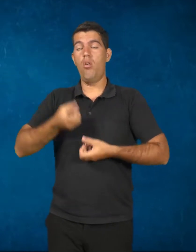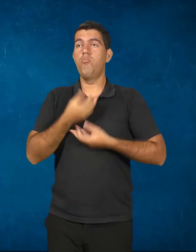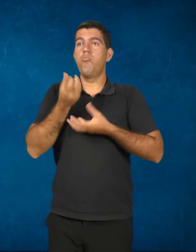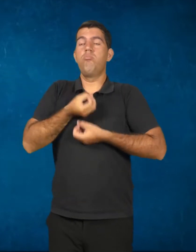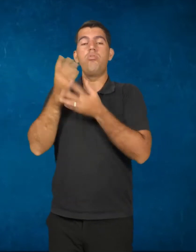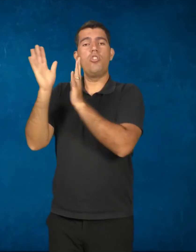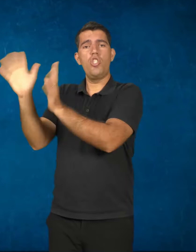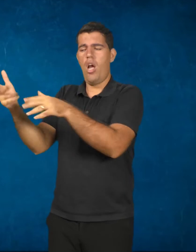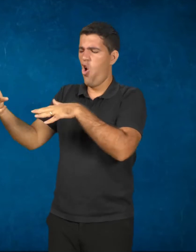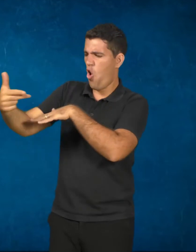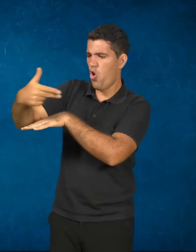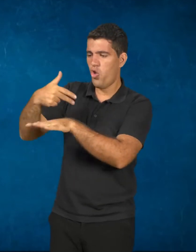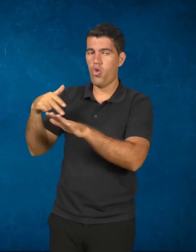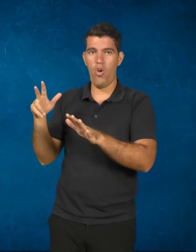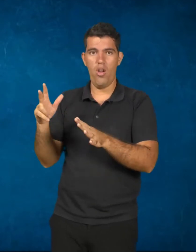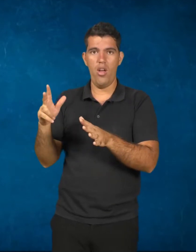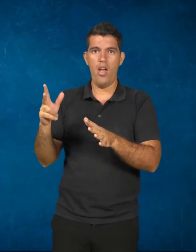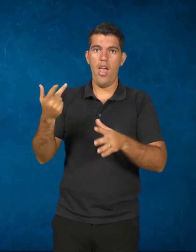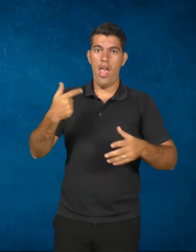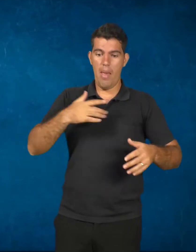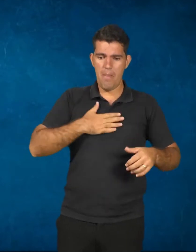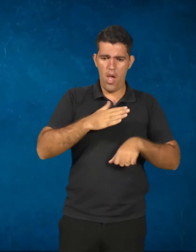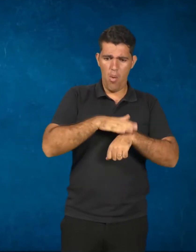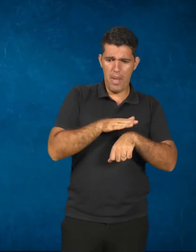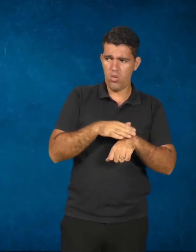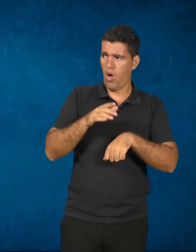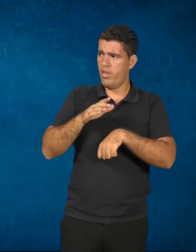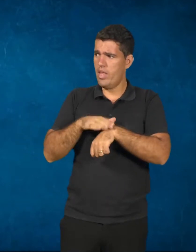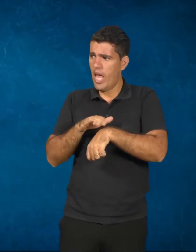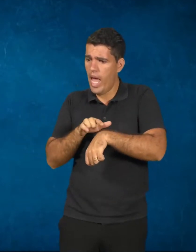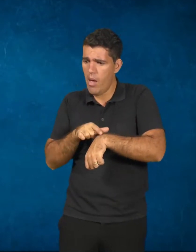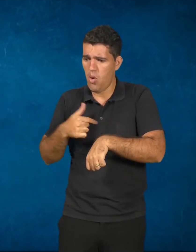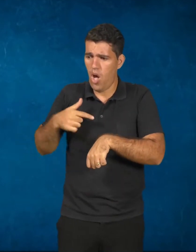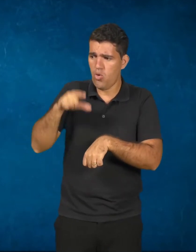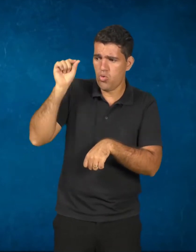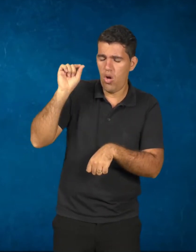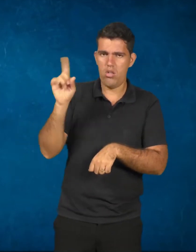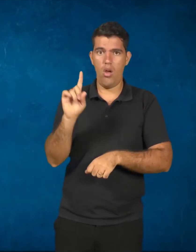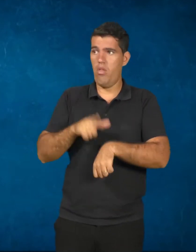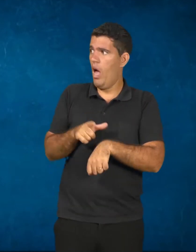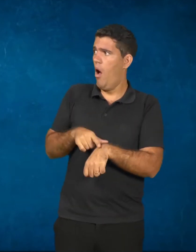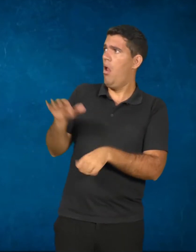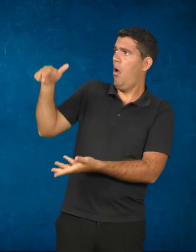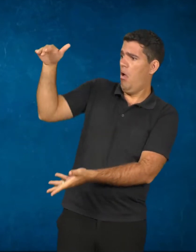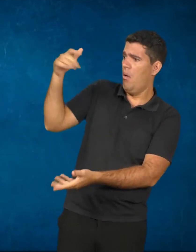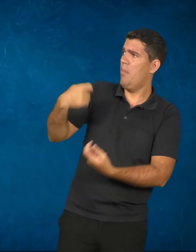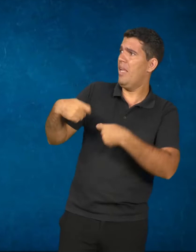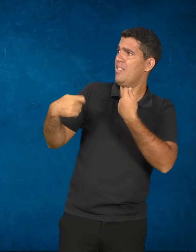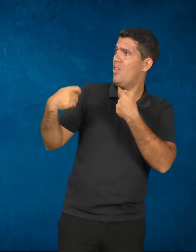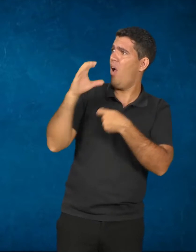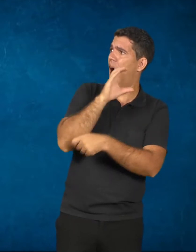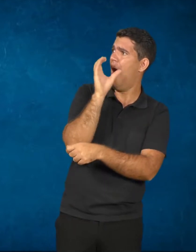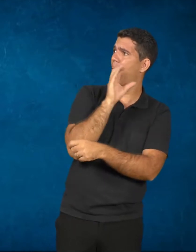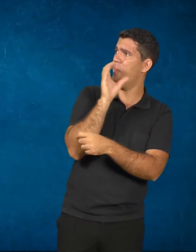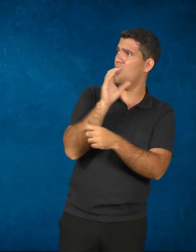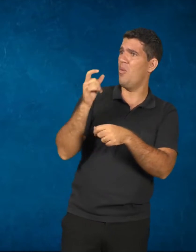tolhida da sua capacidade de gerenciar o seu próprio tempo. Ela tem que produzir, costurar, digamos, mil